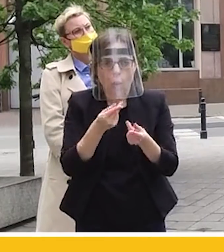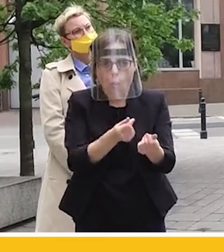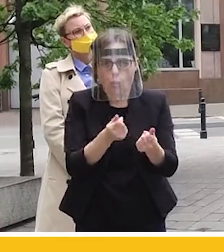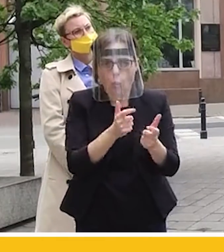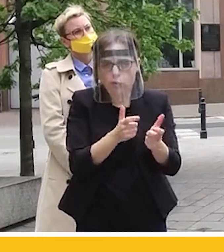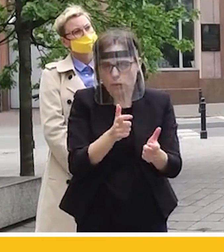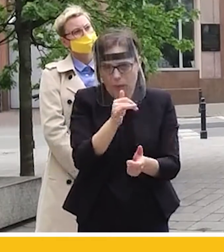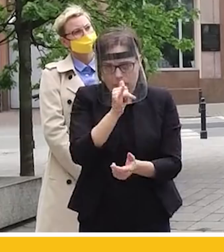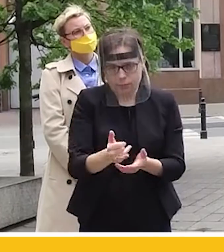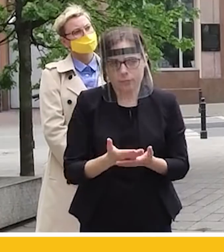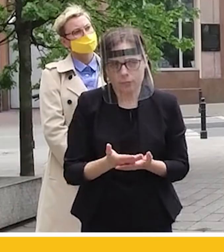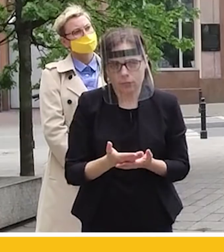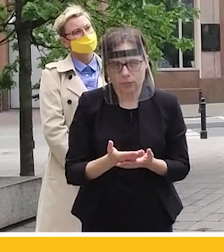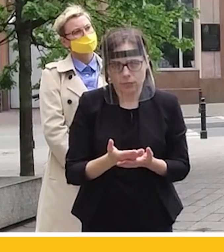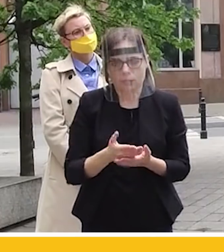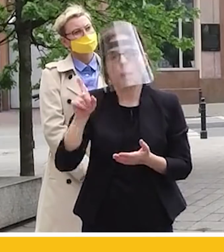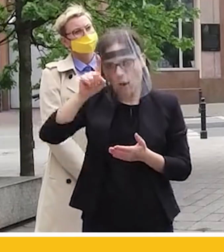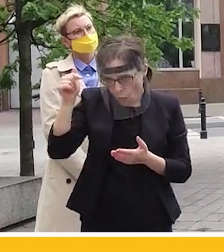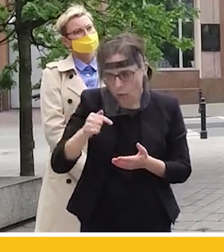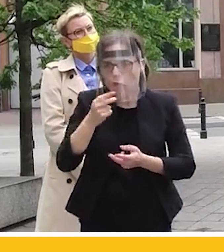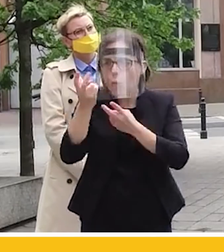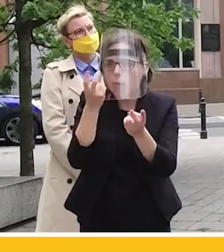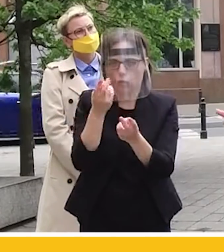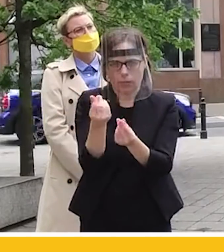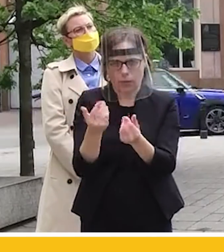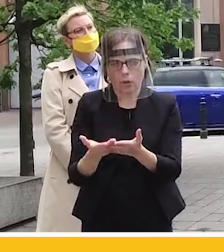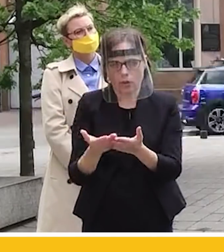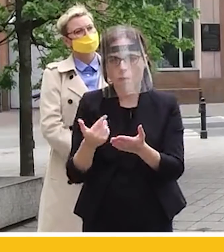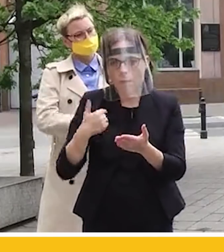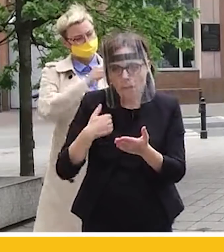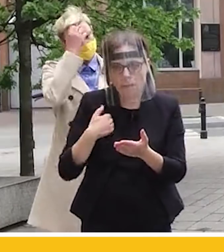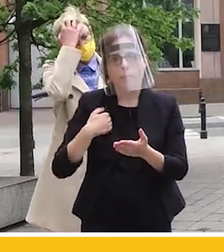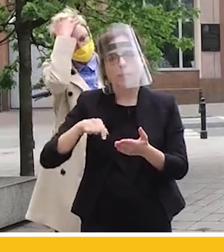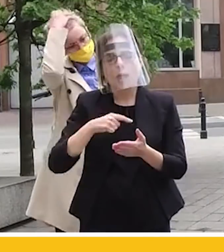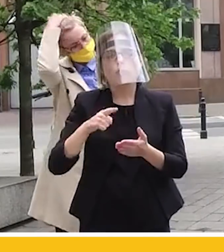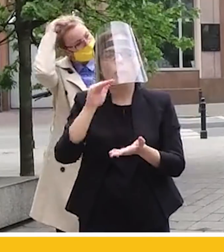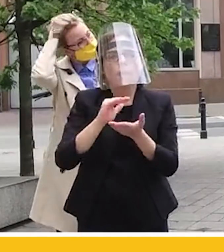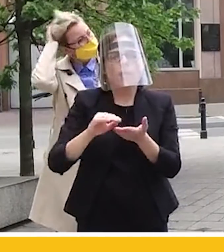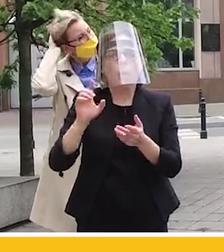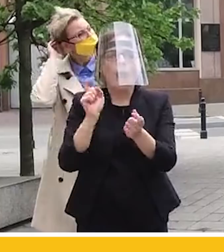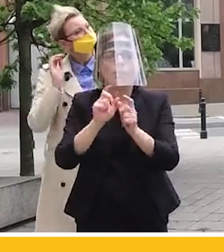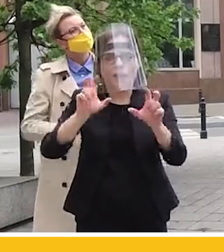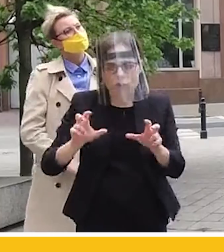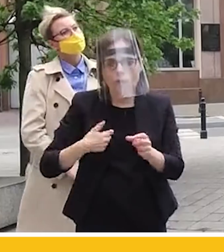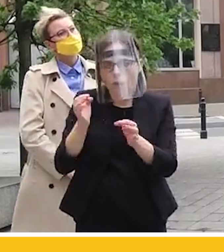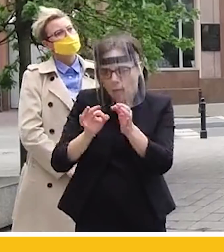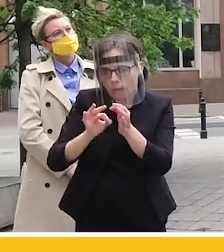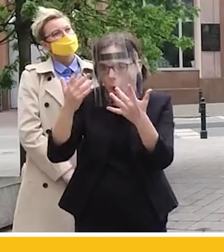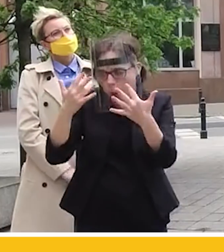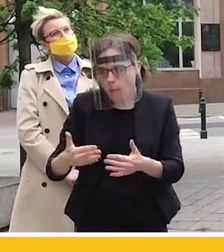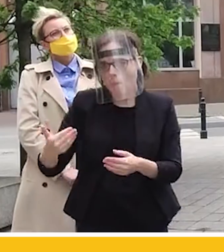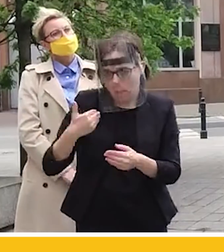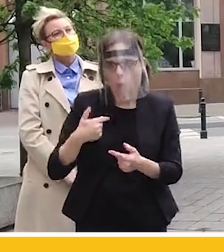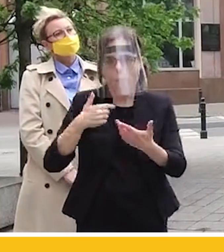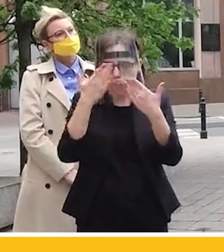ale na to państwo powinno znaleźć pieniądze. Jak najszybciej. Wyliczyliśmy to przecież w naszym minimum antykryzysowym. Pokazaliśmy, ile to kosztuje.